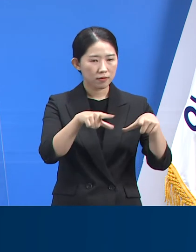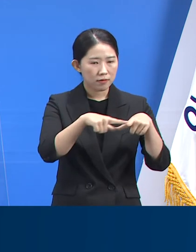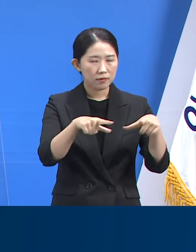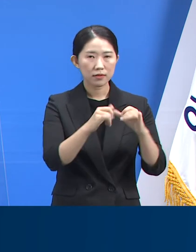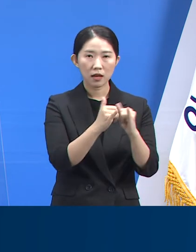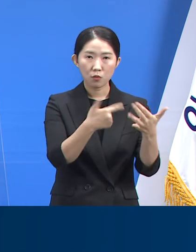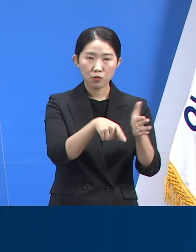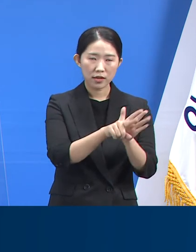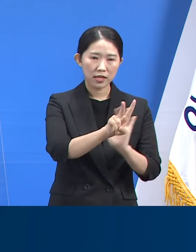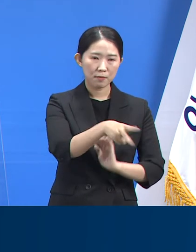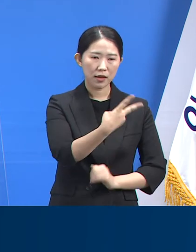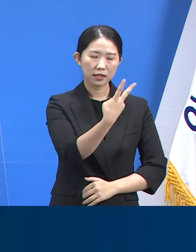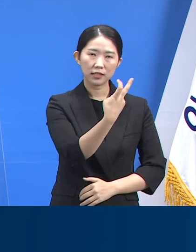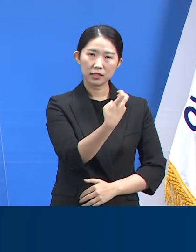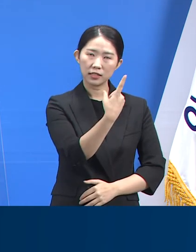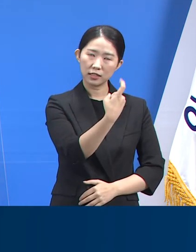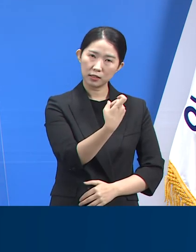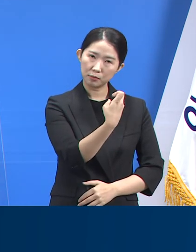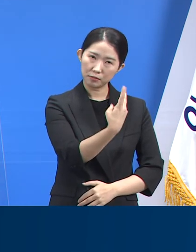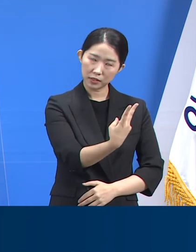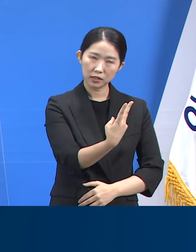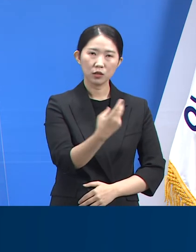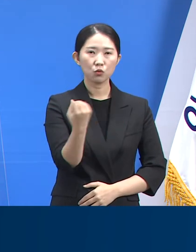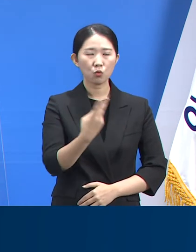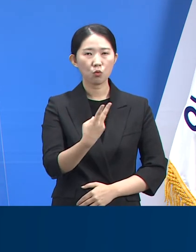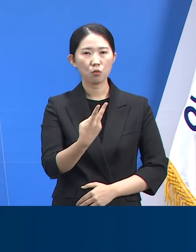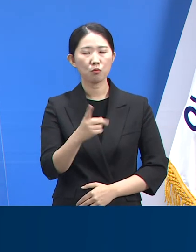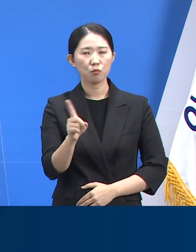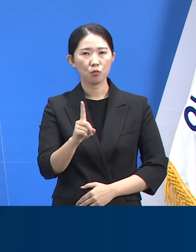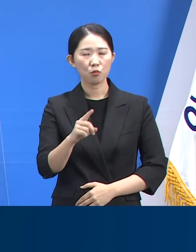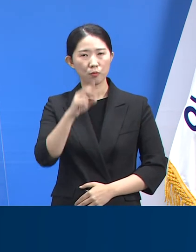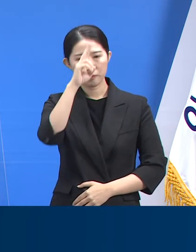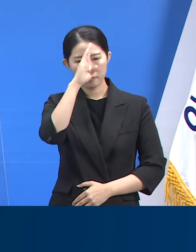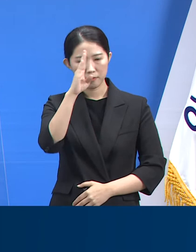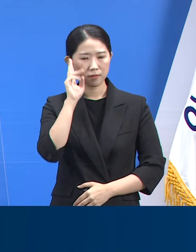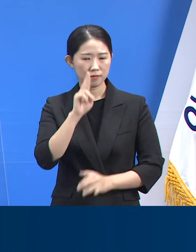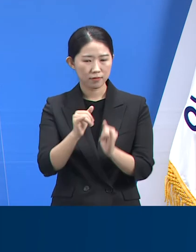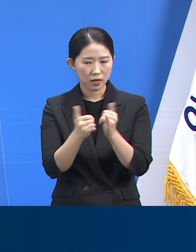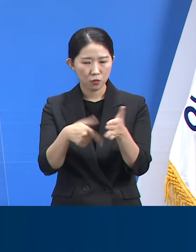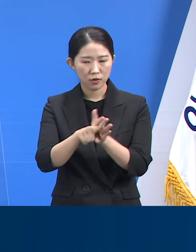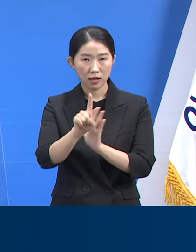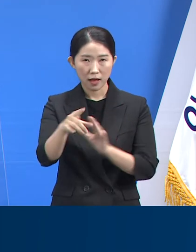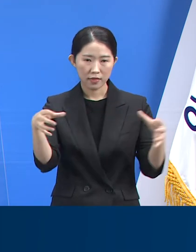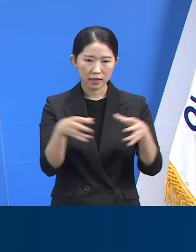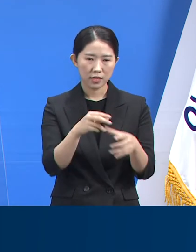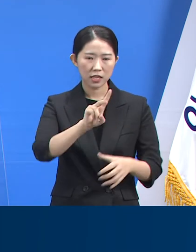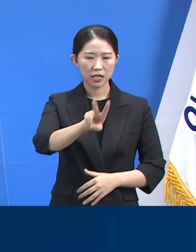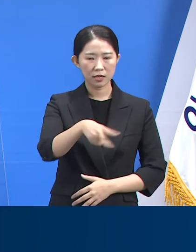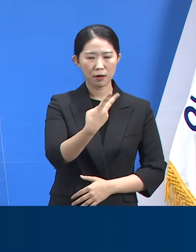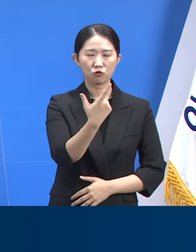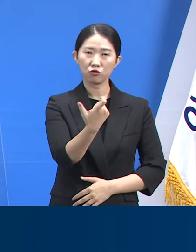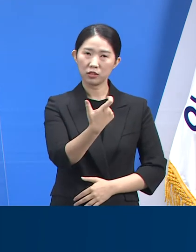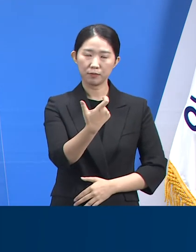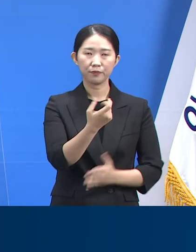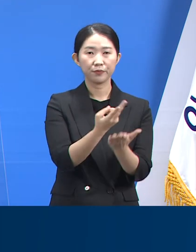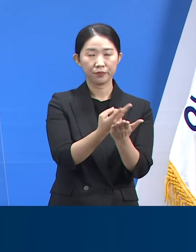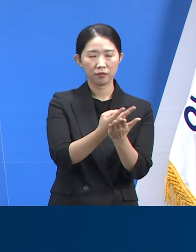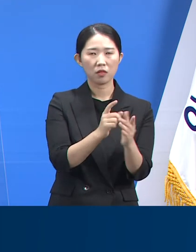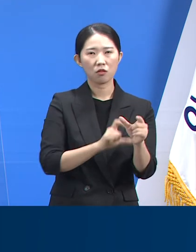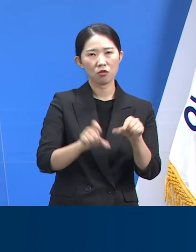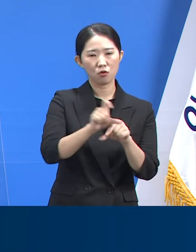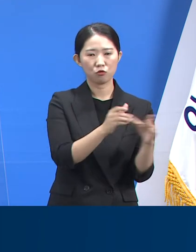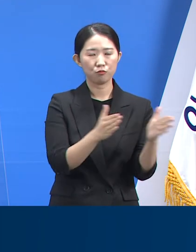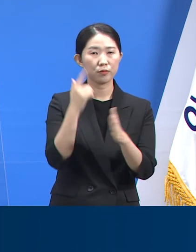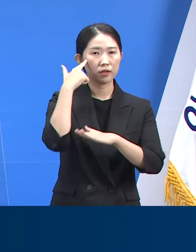중증 환자 병상 1병상 등 총 263병상을 추가 확보할 예정입니다. 도에서 운영하는 총연한계